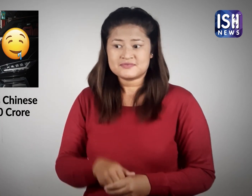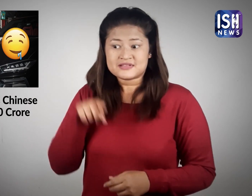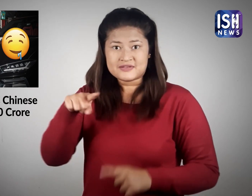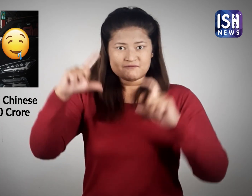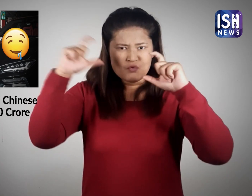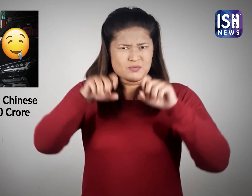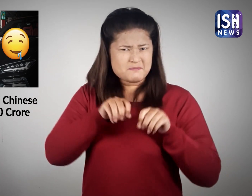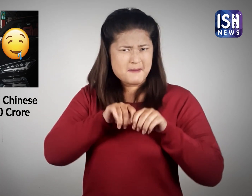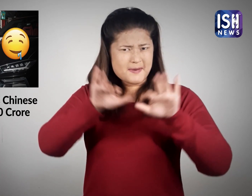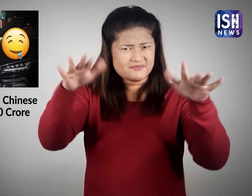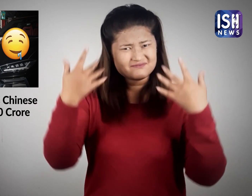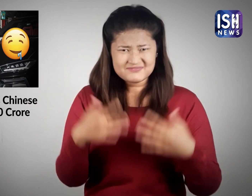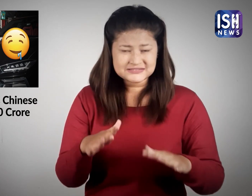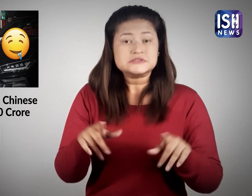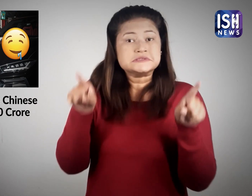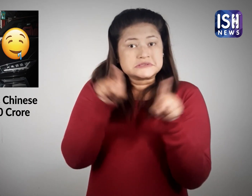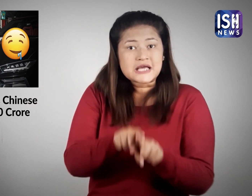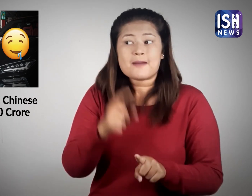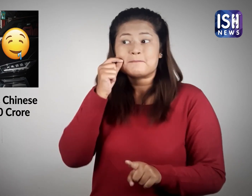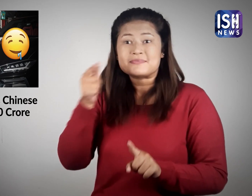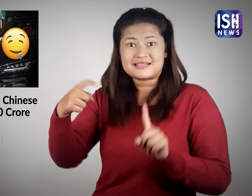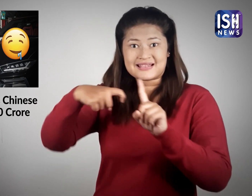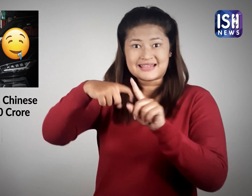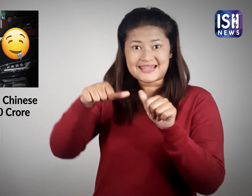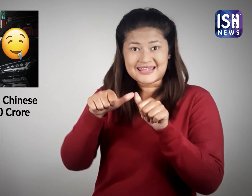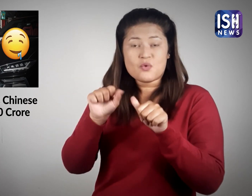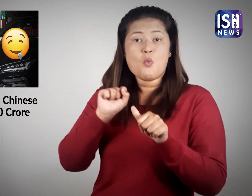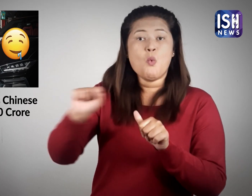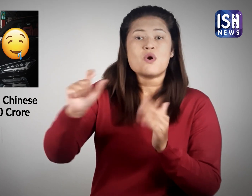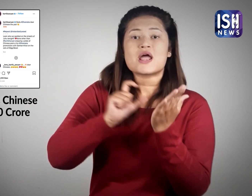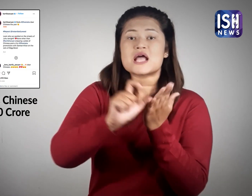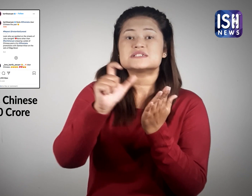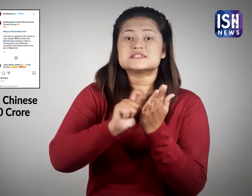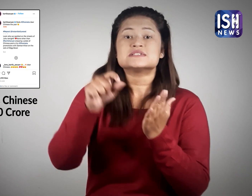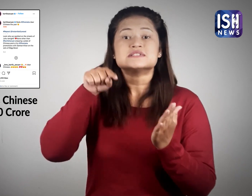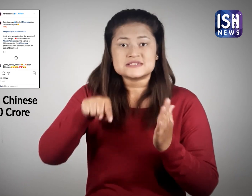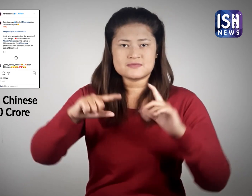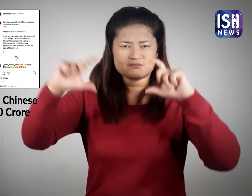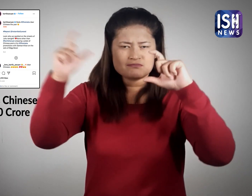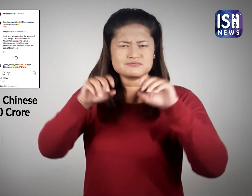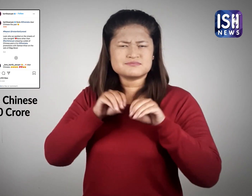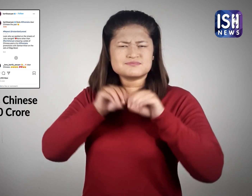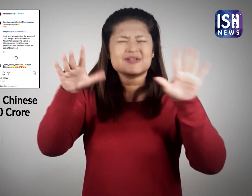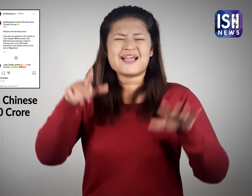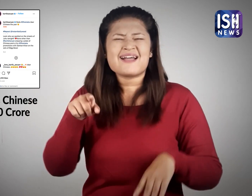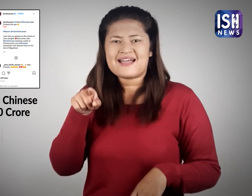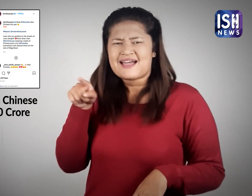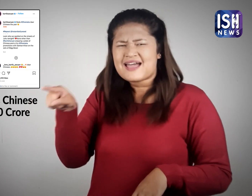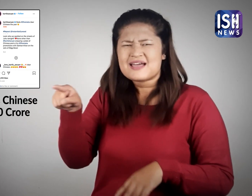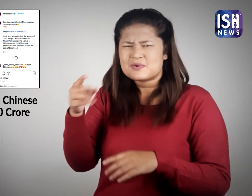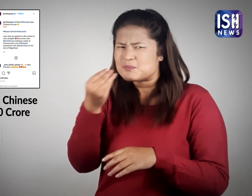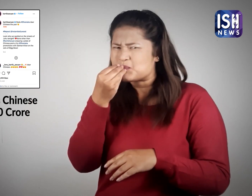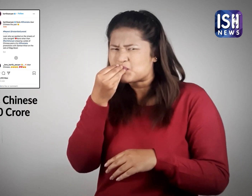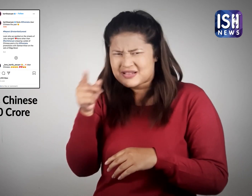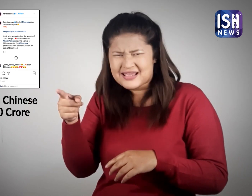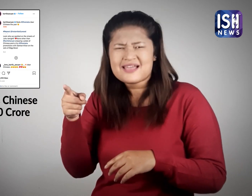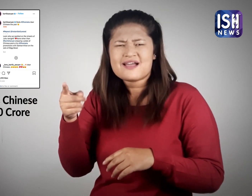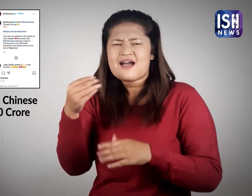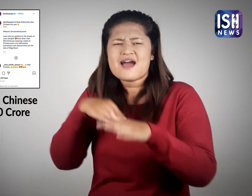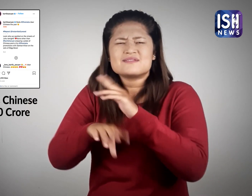यहां तक कि कार्थिक ने वाइरल हो रही तस्वीर को अपने इंस्टाग्राम पर शेयर करते हुए कहा कि चाइनीज खाना बहुत स्वादिश